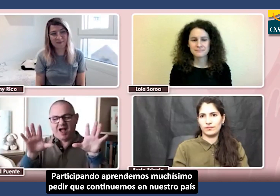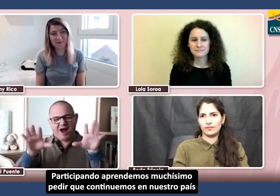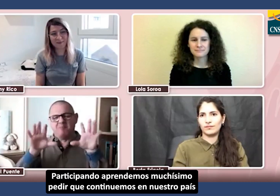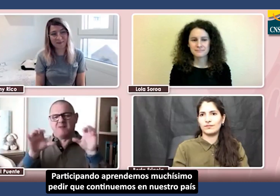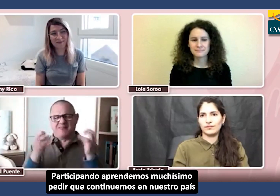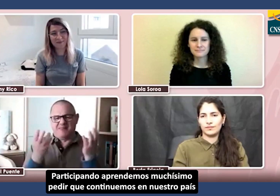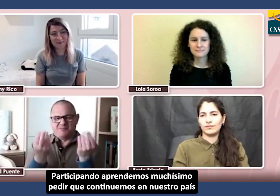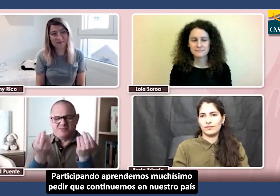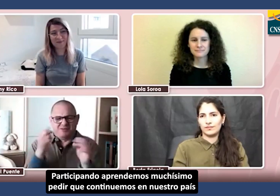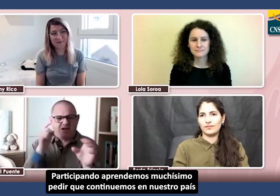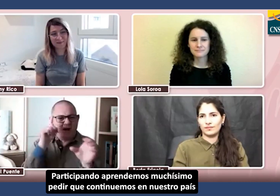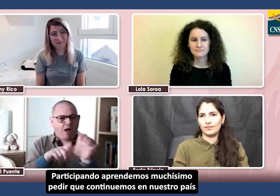Participando aprendemos muchísimo.